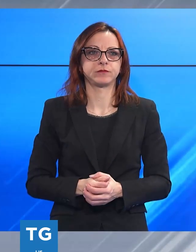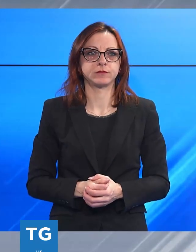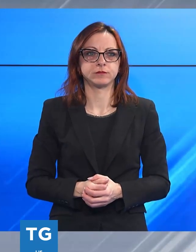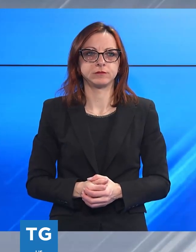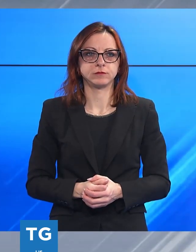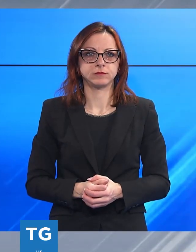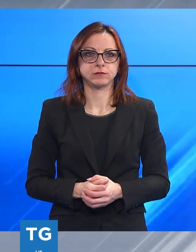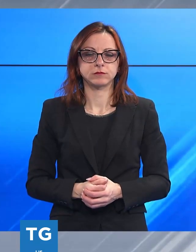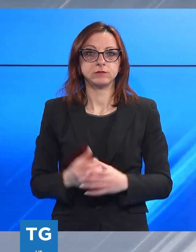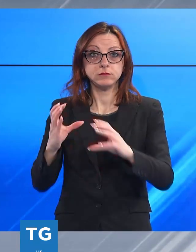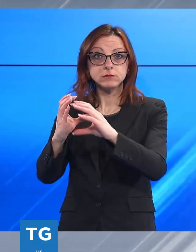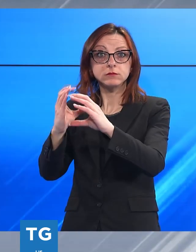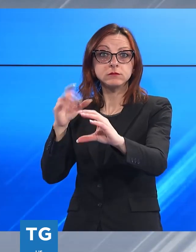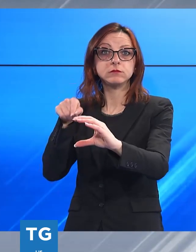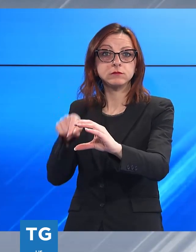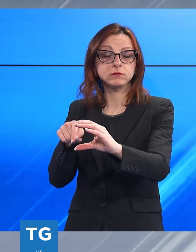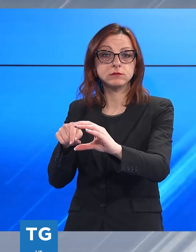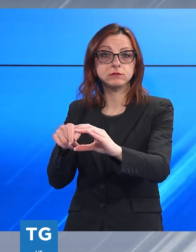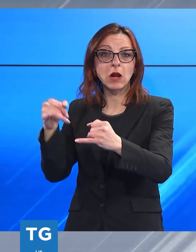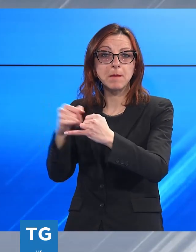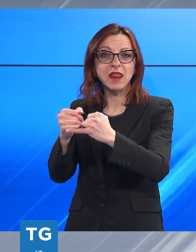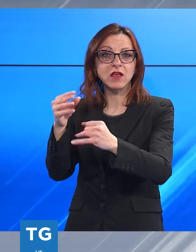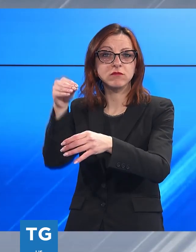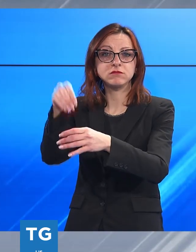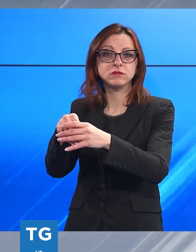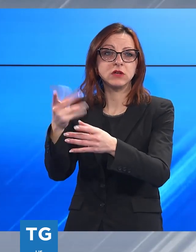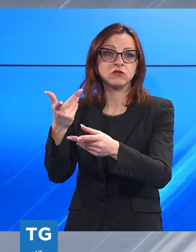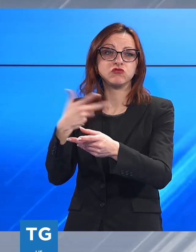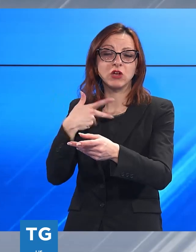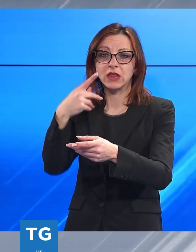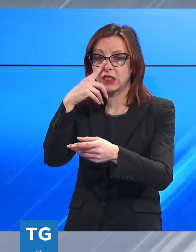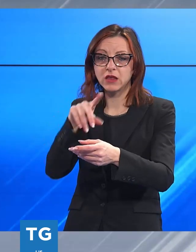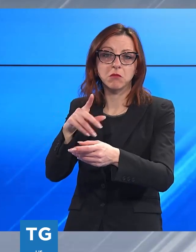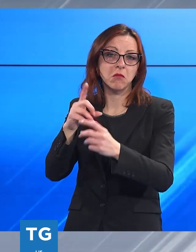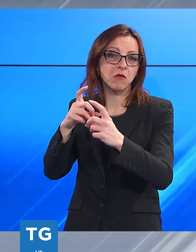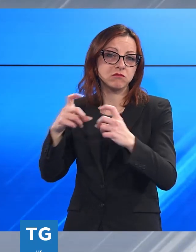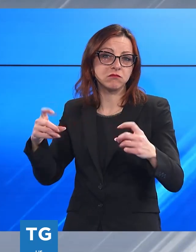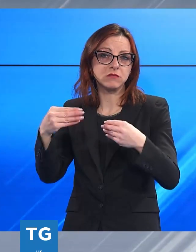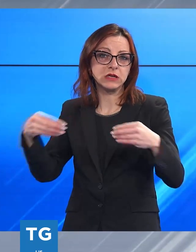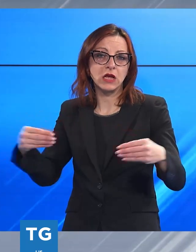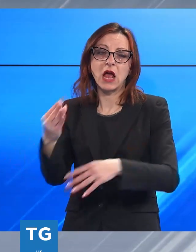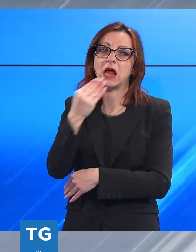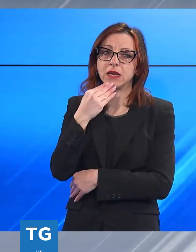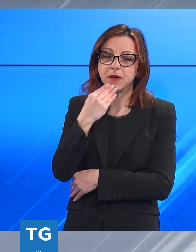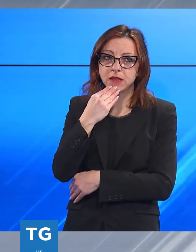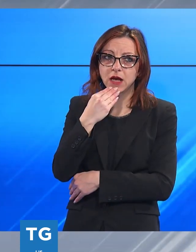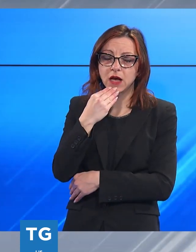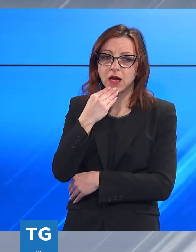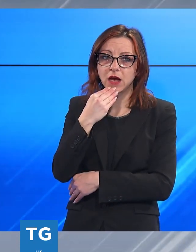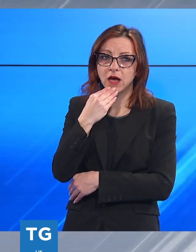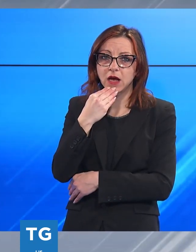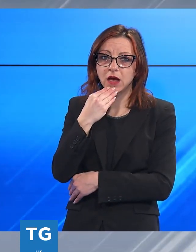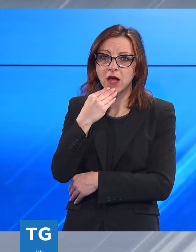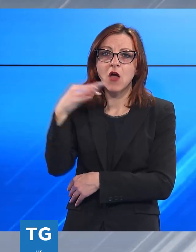in particolare no, c'è del vario collettame che va da alimentare da